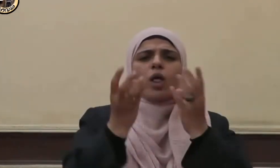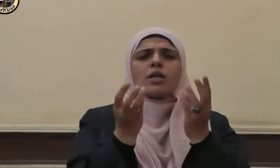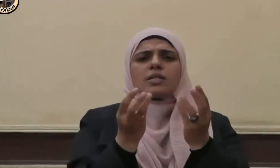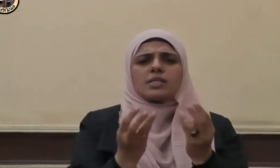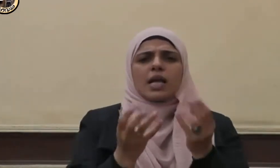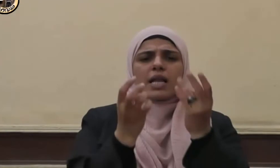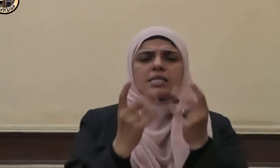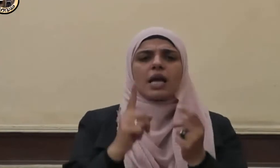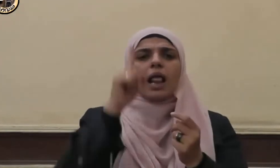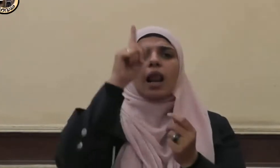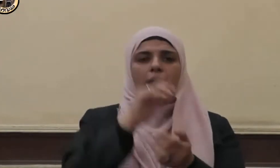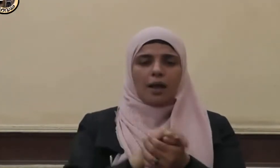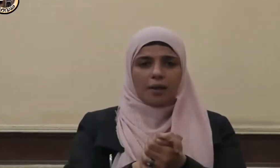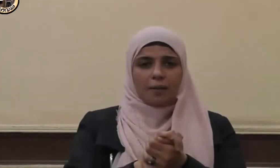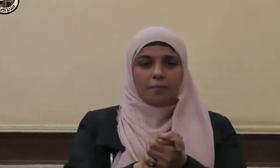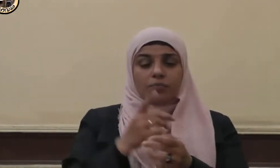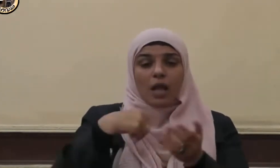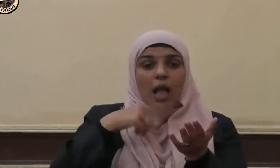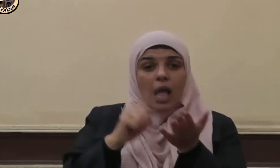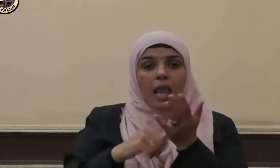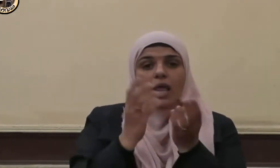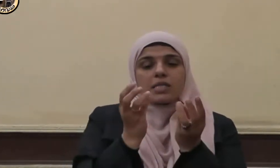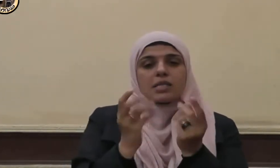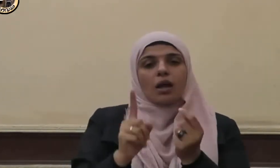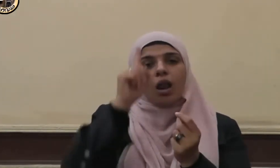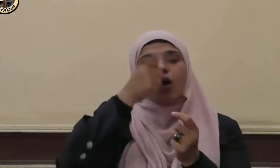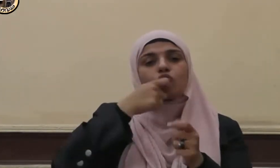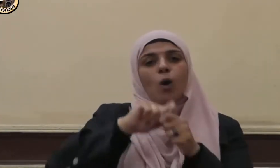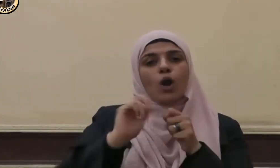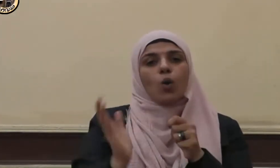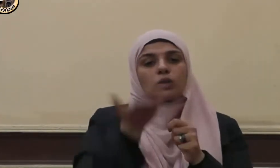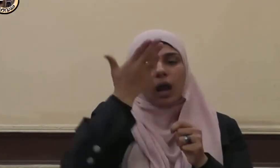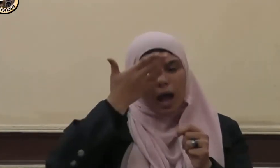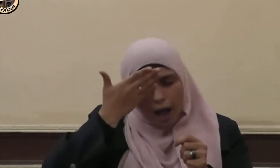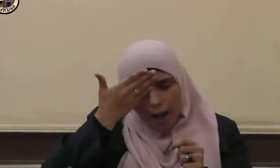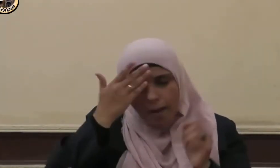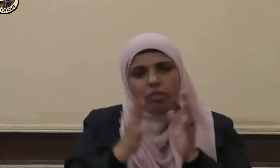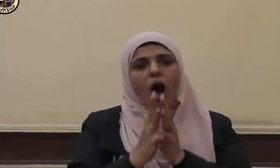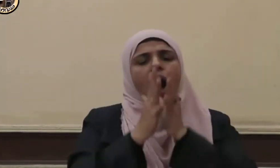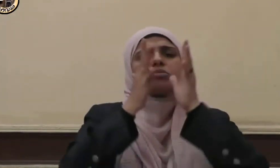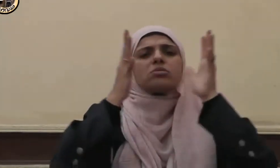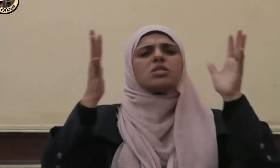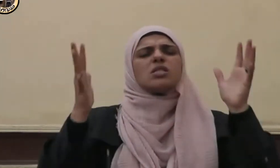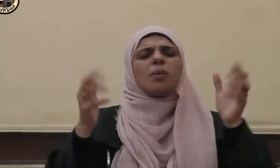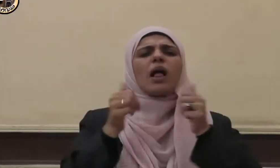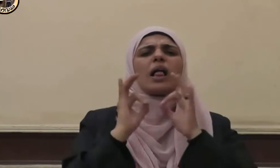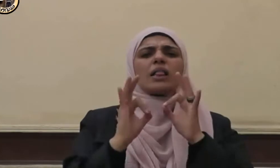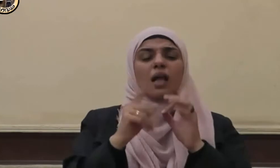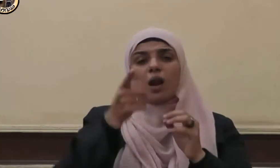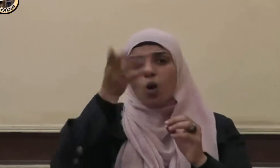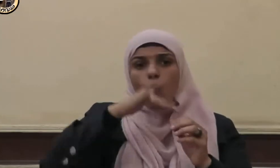إن ذكر الله تعالى عبادة عظيمة القدر من سورة الفعل